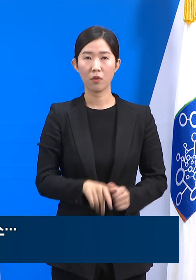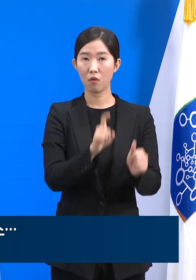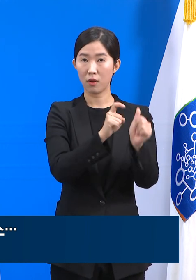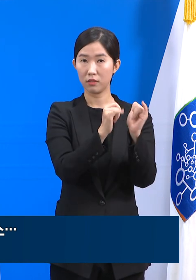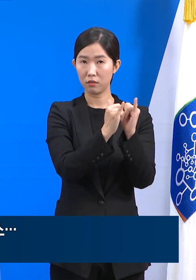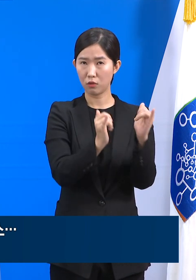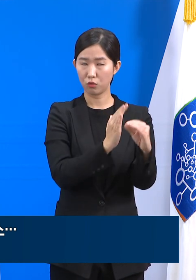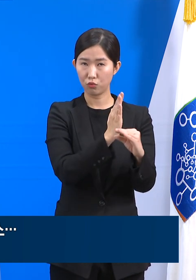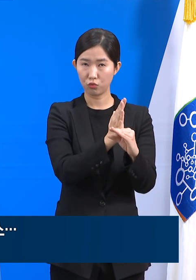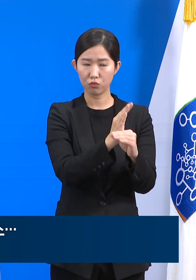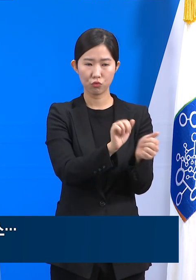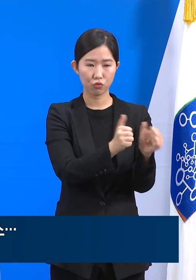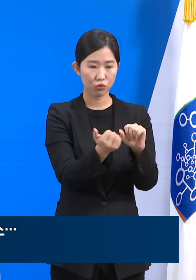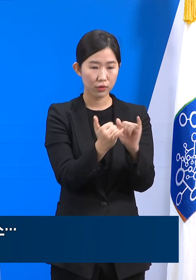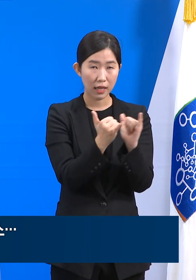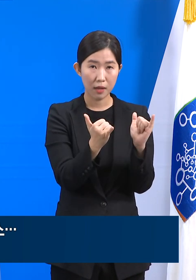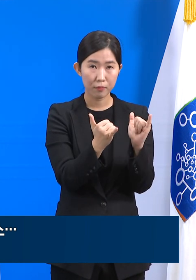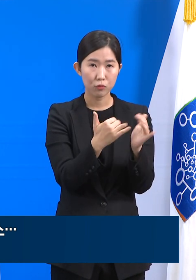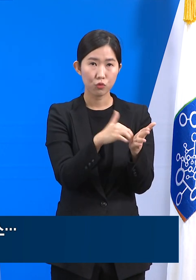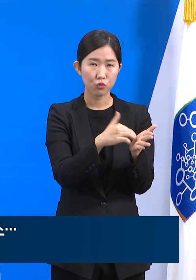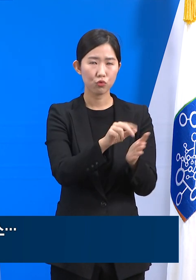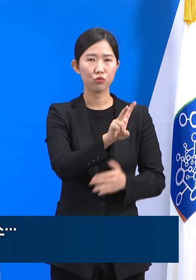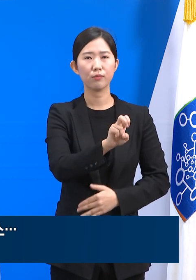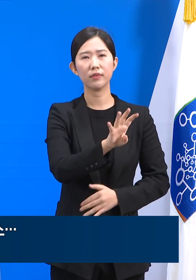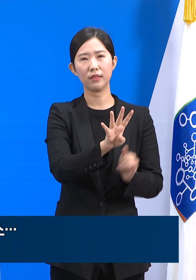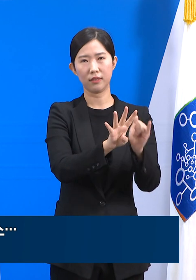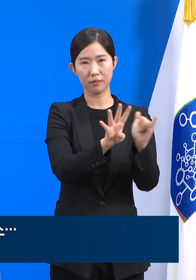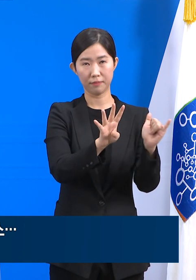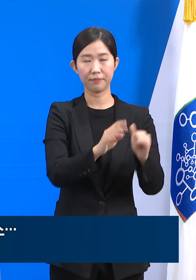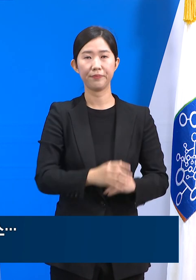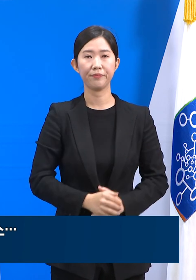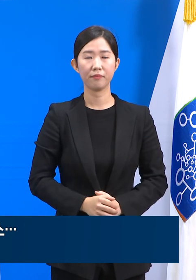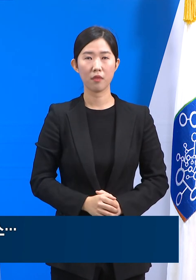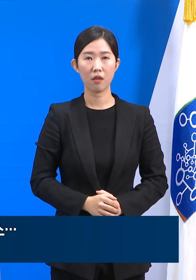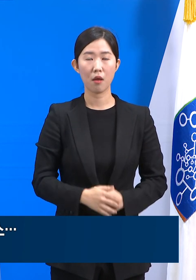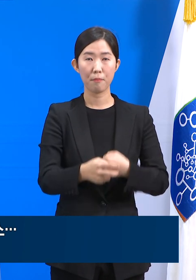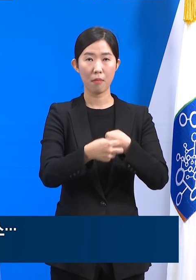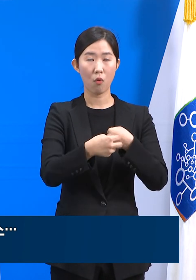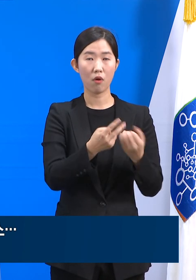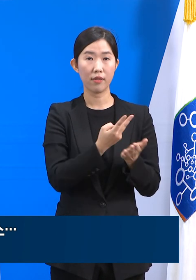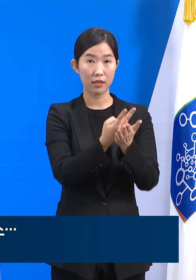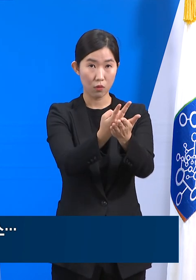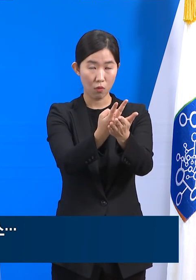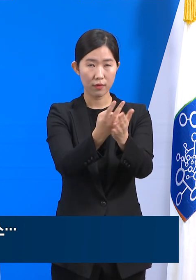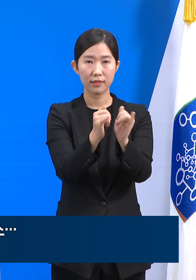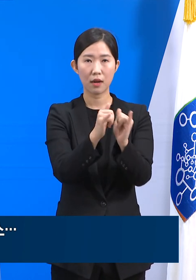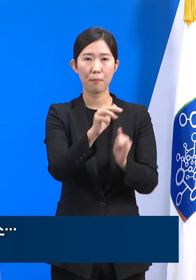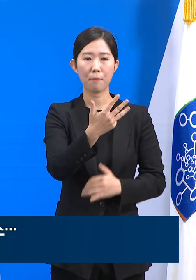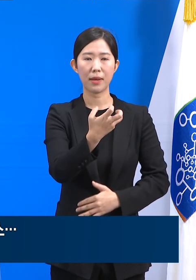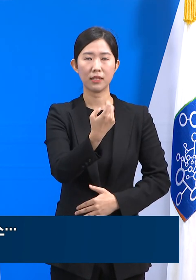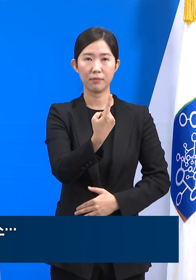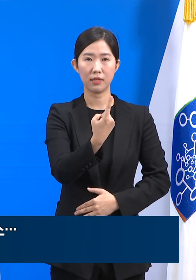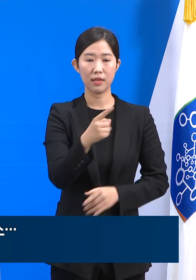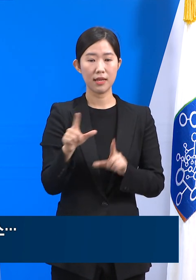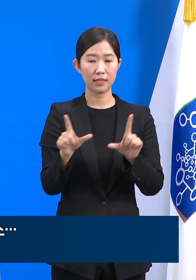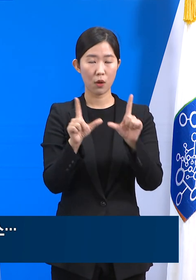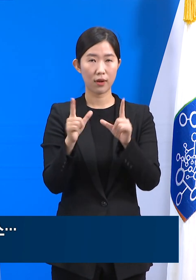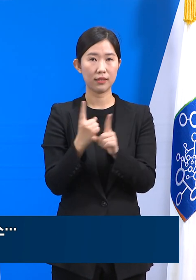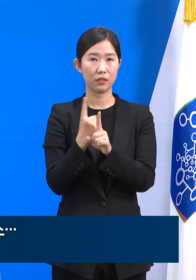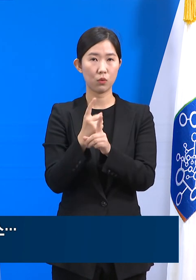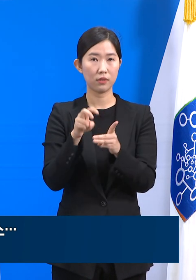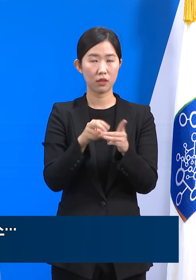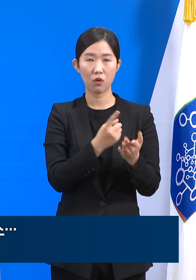중에서 사망자는 24명 있었습니다. 병원으로 이송된 인원이 81명, 생활치료센터로 이송된 인원이